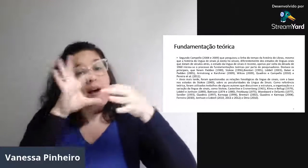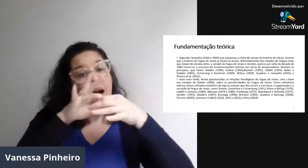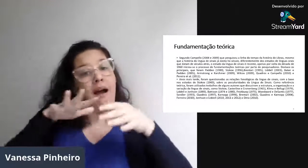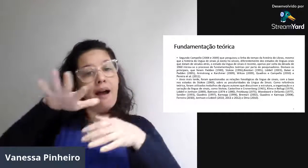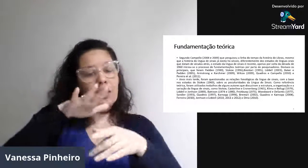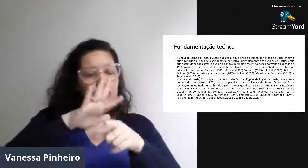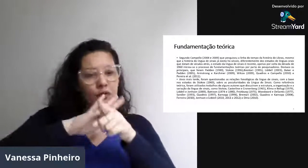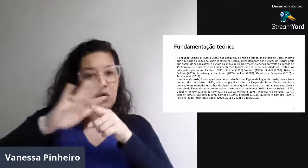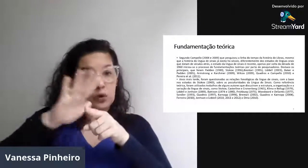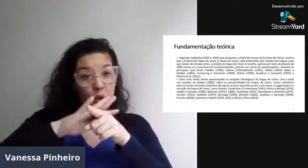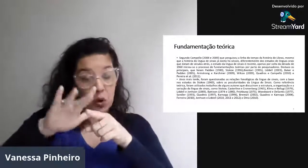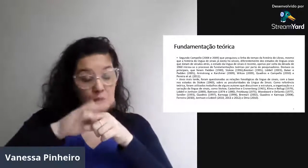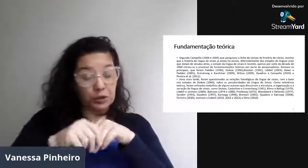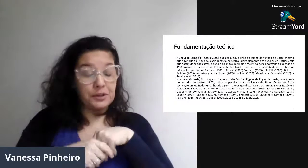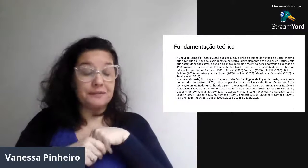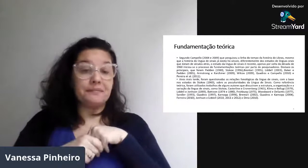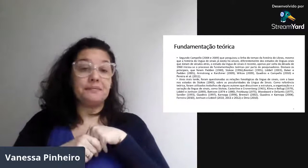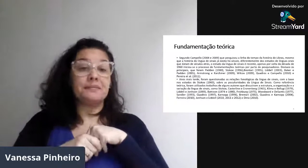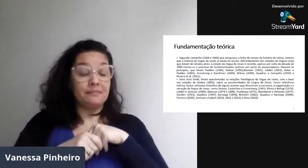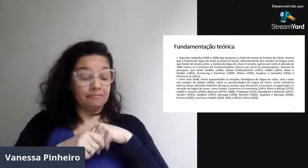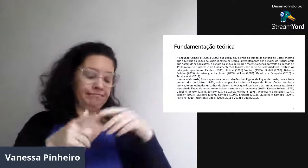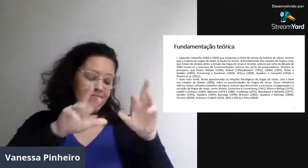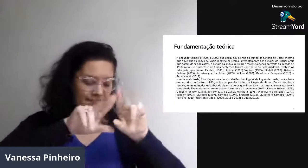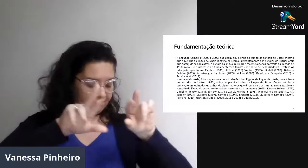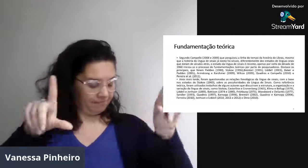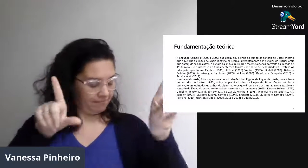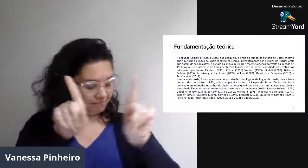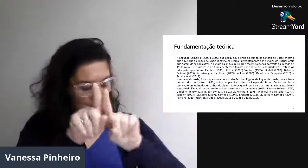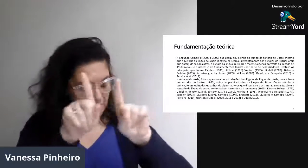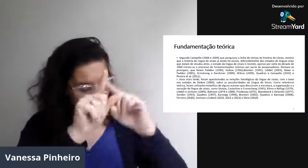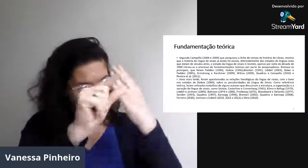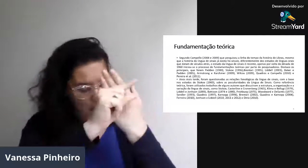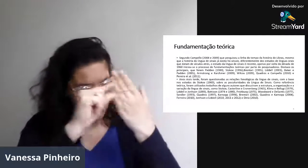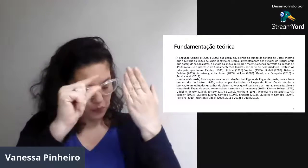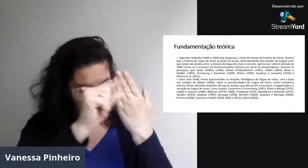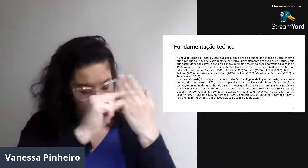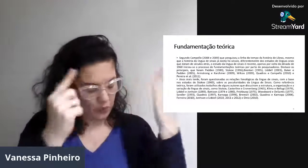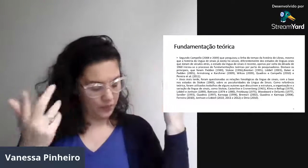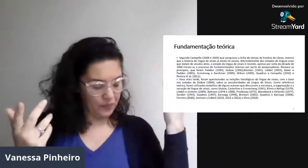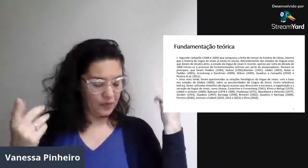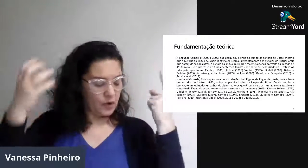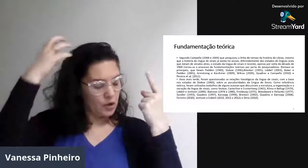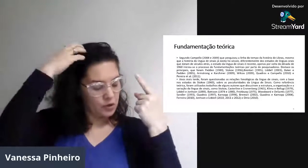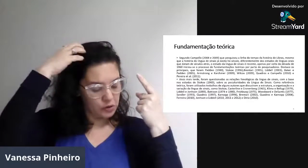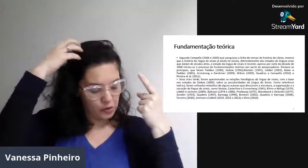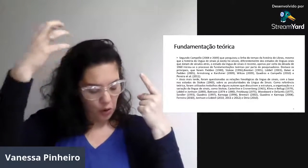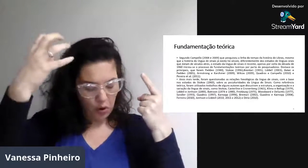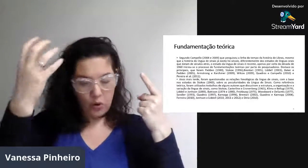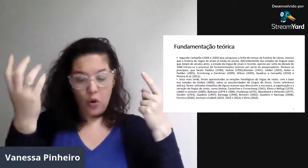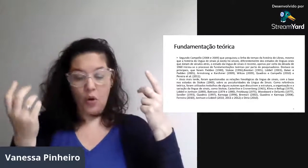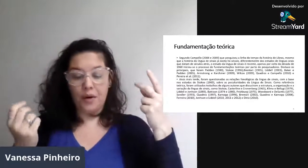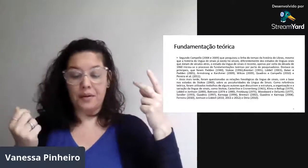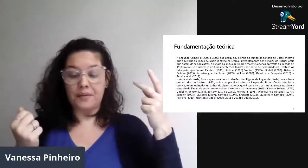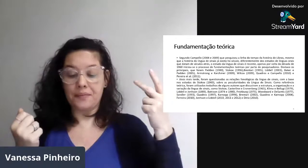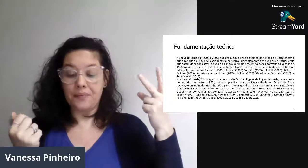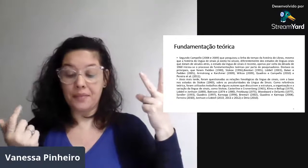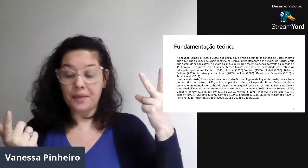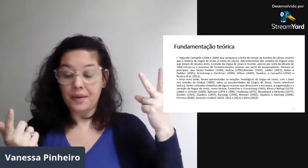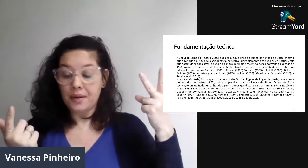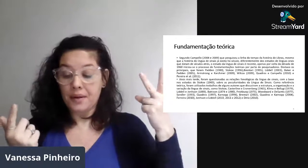questão da enumeração na área fonológica. Também diversos autores. É... Stockoy...